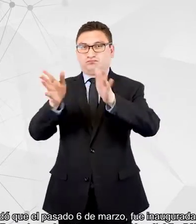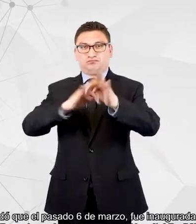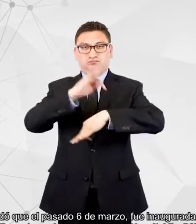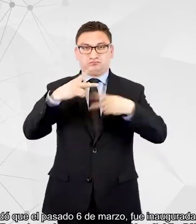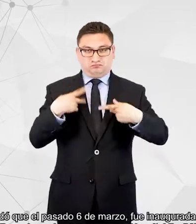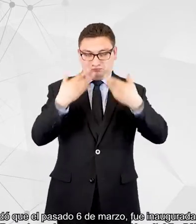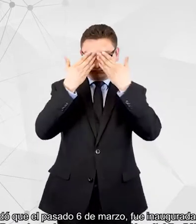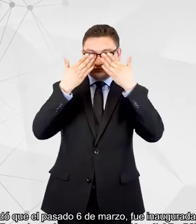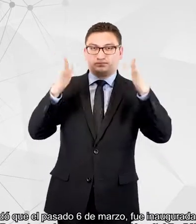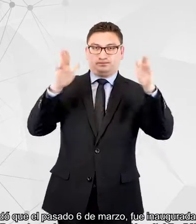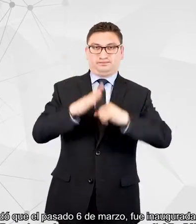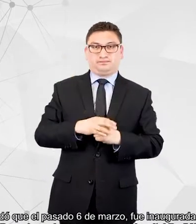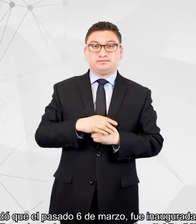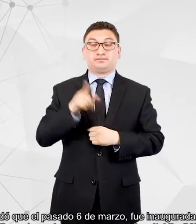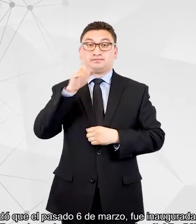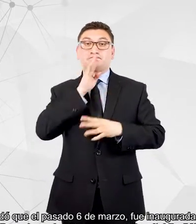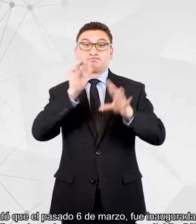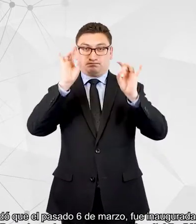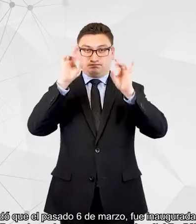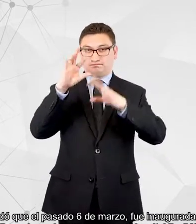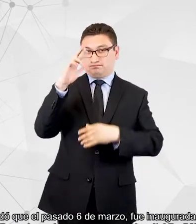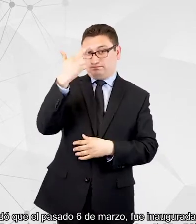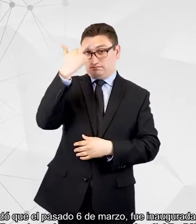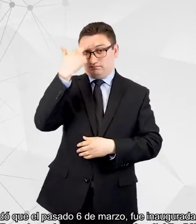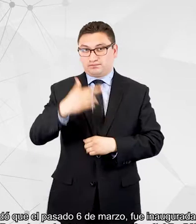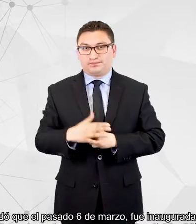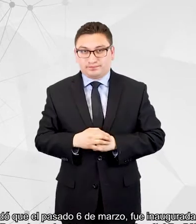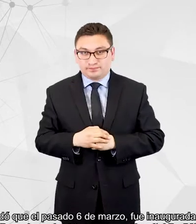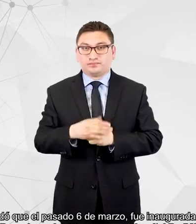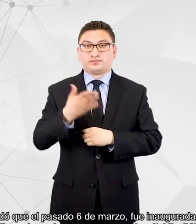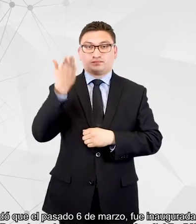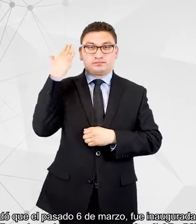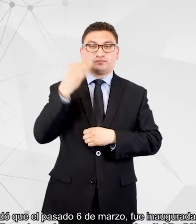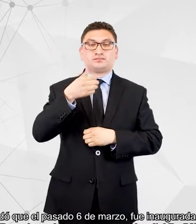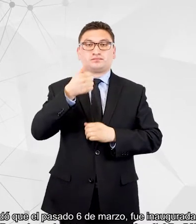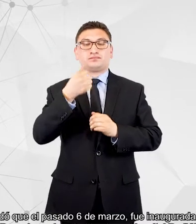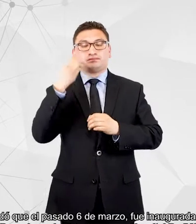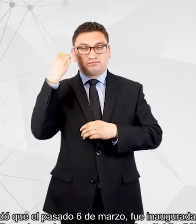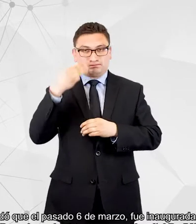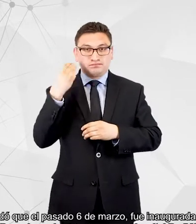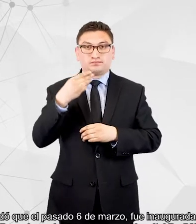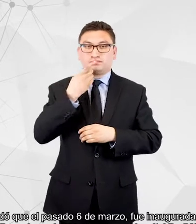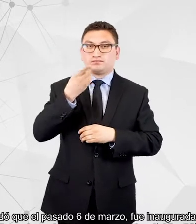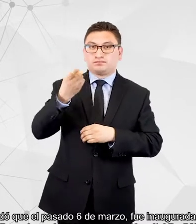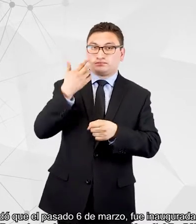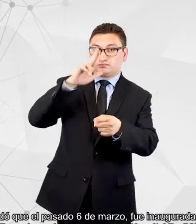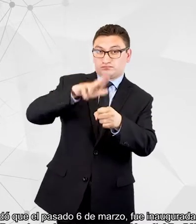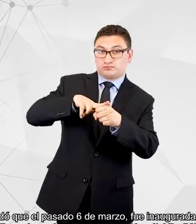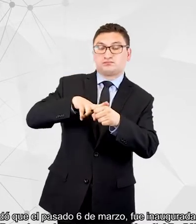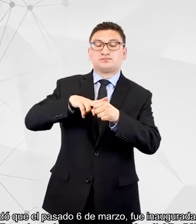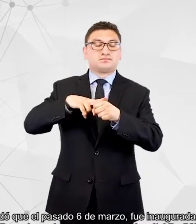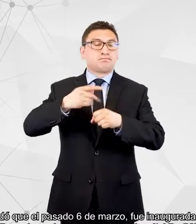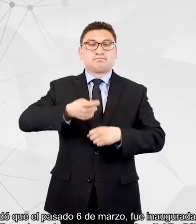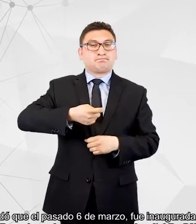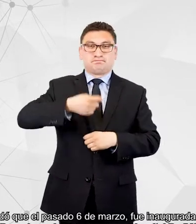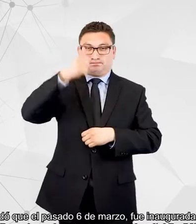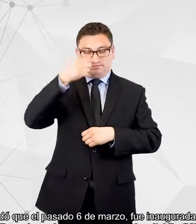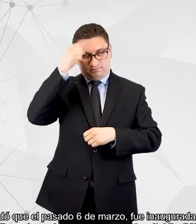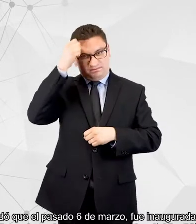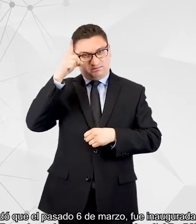Mancera Espinosa recordó que el pasado 6 de marzo fue inaugurada en esta ciudad la primera clínica de síndrome de Down, la